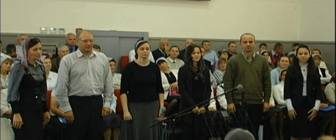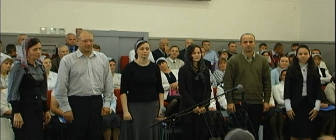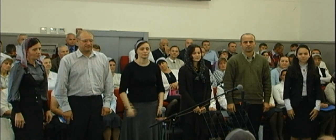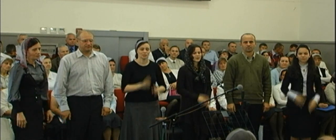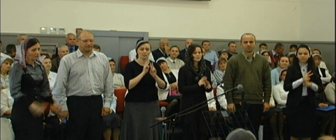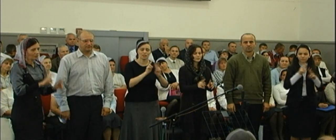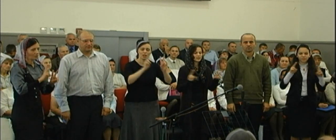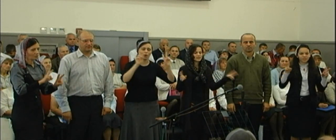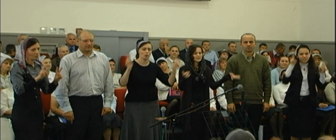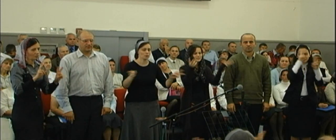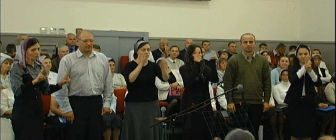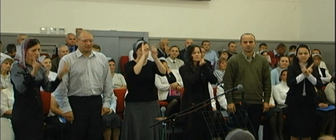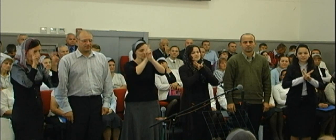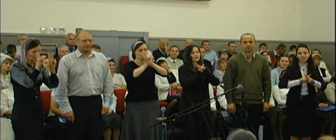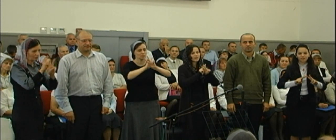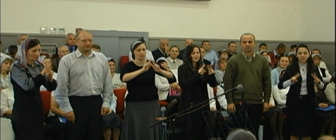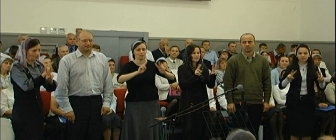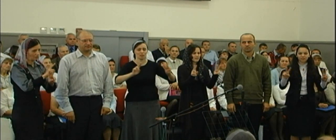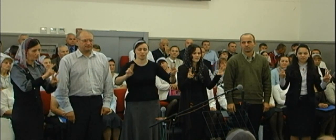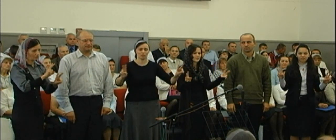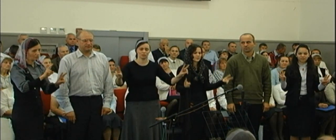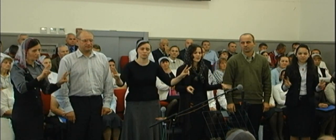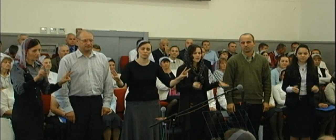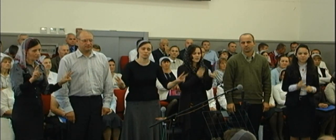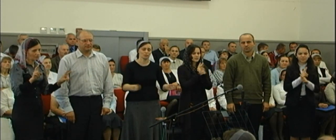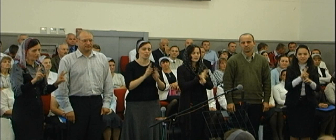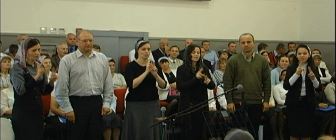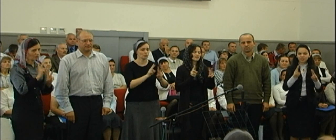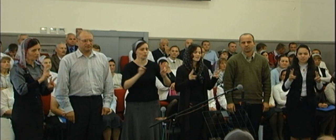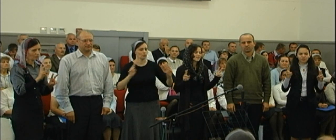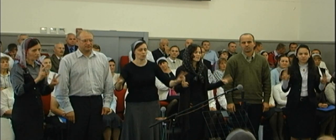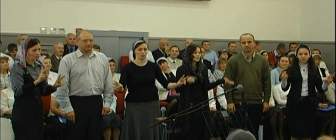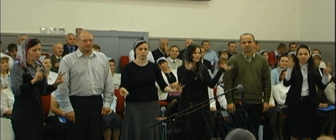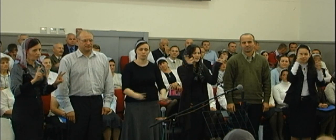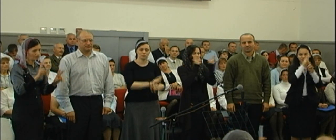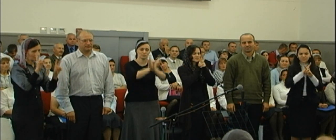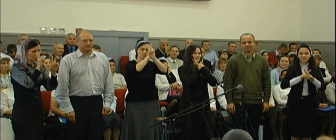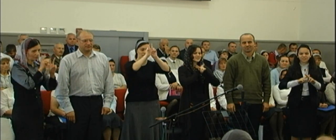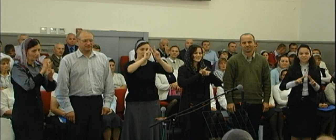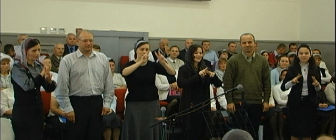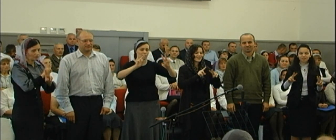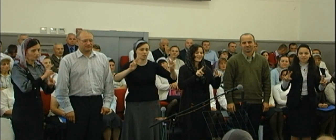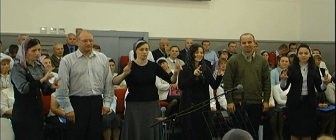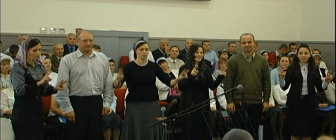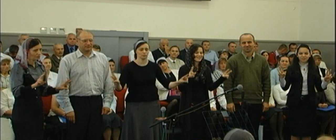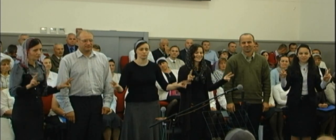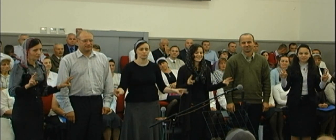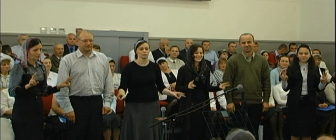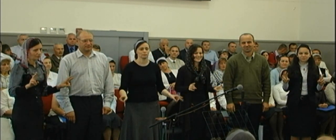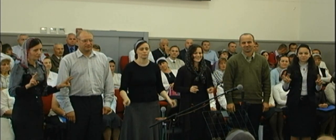Никому неизвестно Никому неизвестно